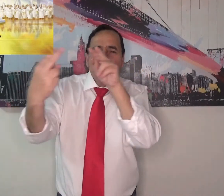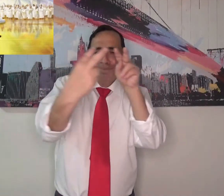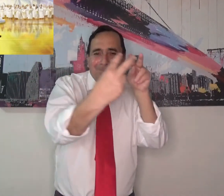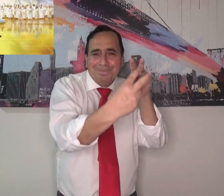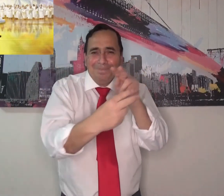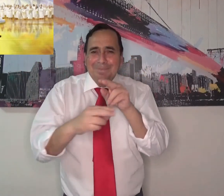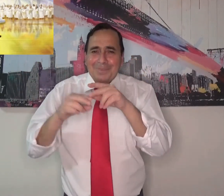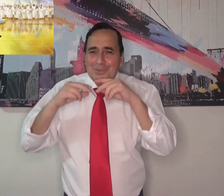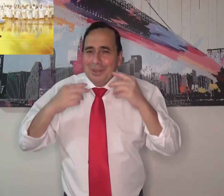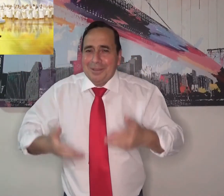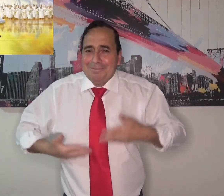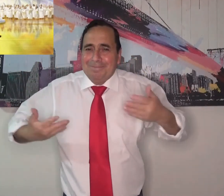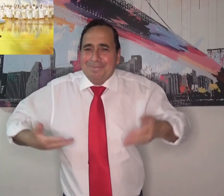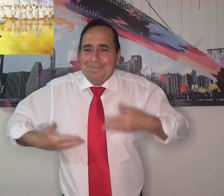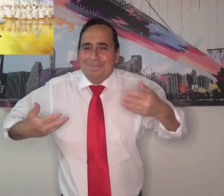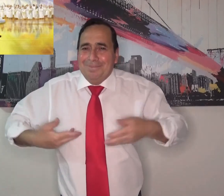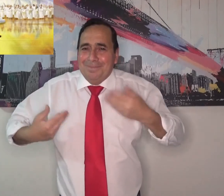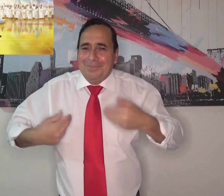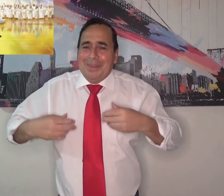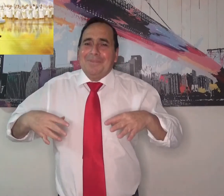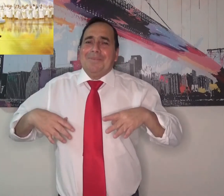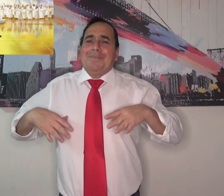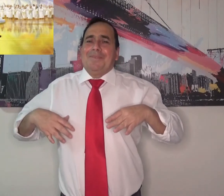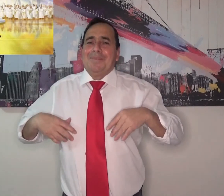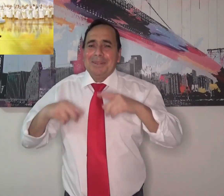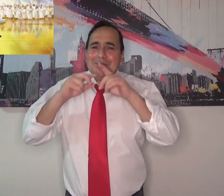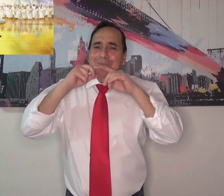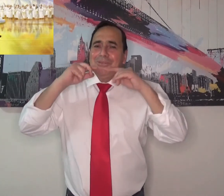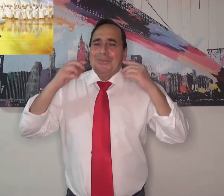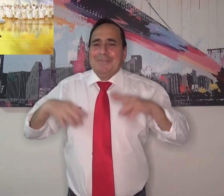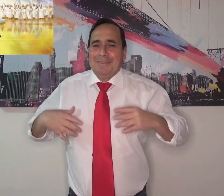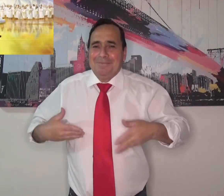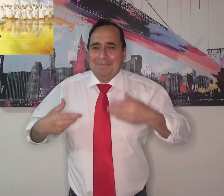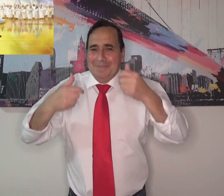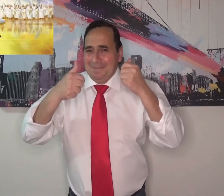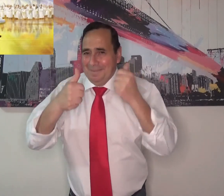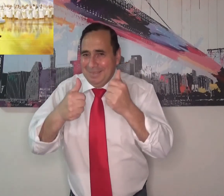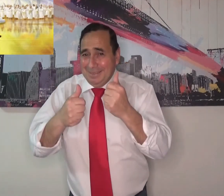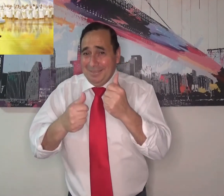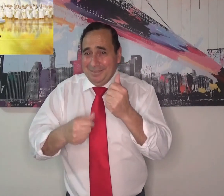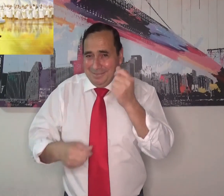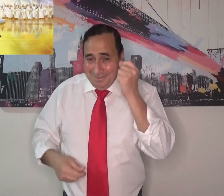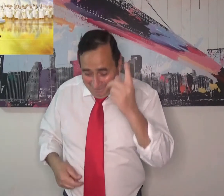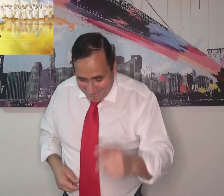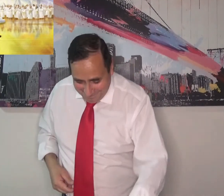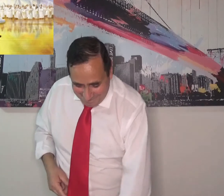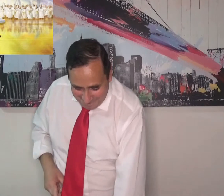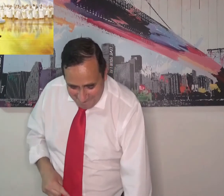mirándolo por la eternidad. También veremos a nuestros amigos y seres queridos. Vamos a estar muy felices,